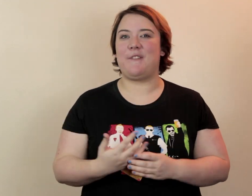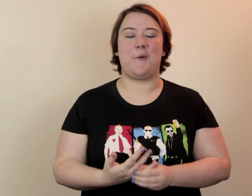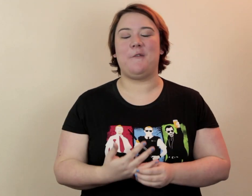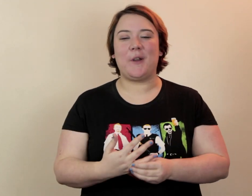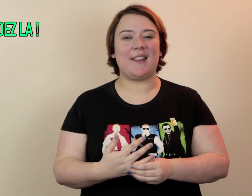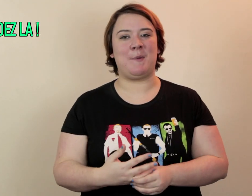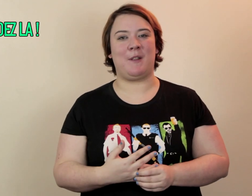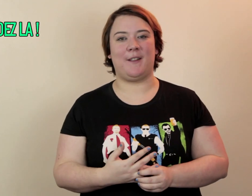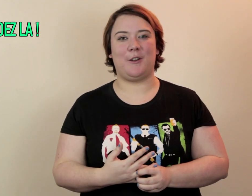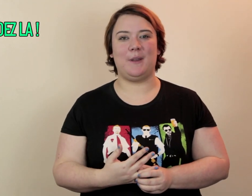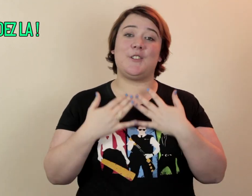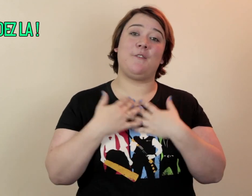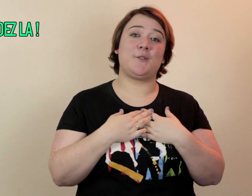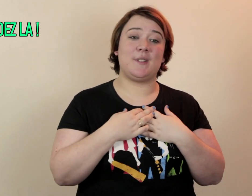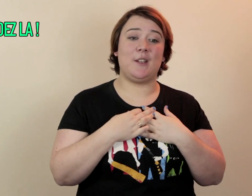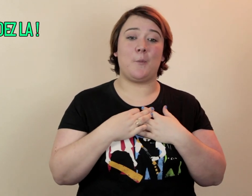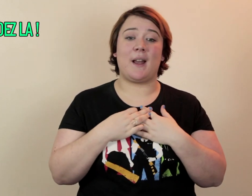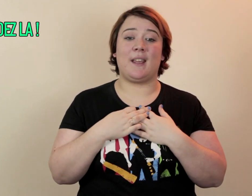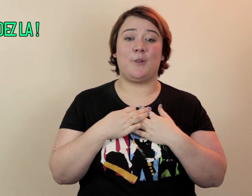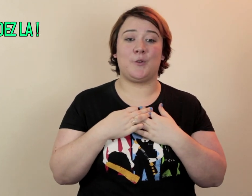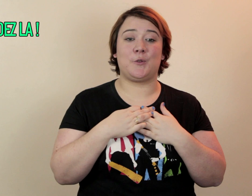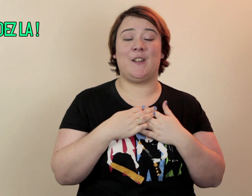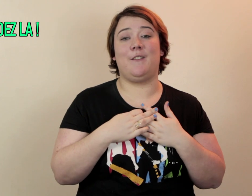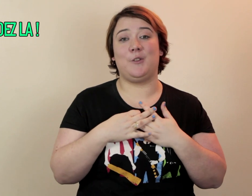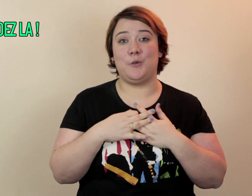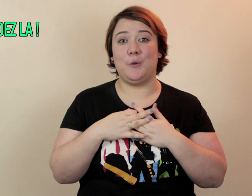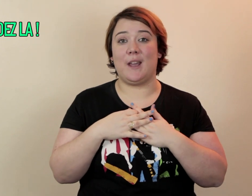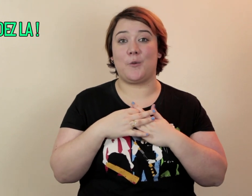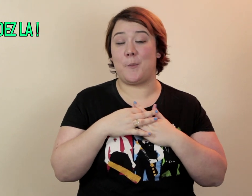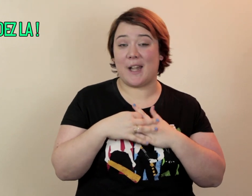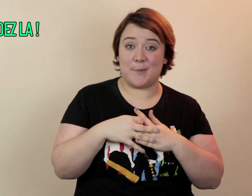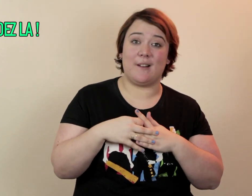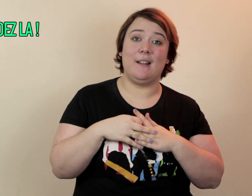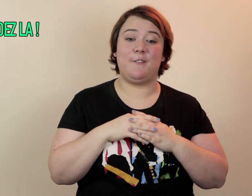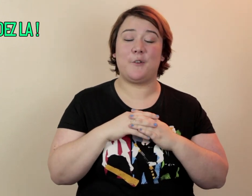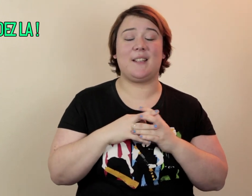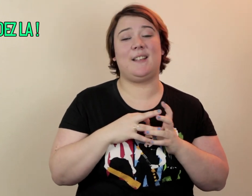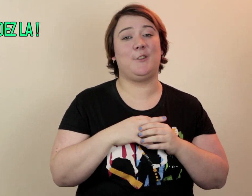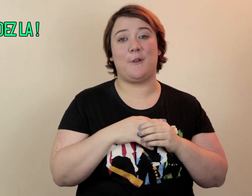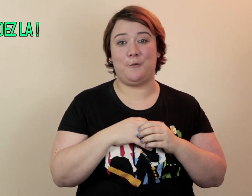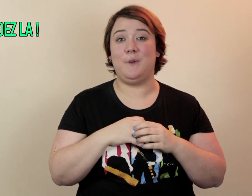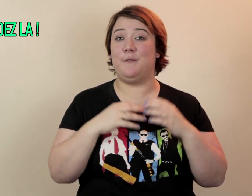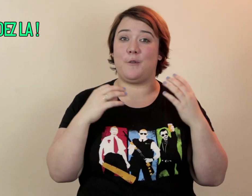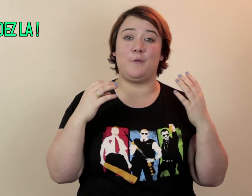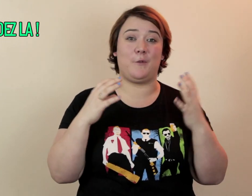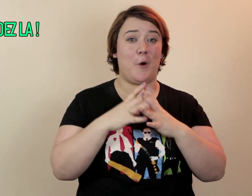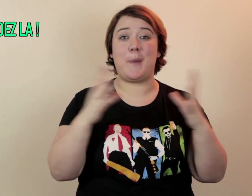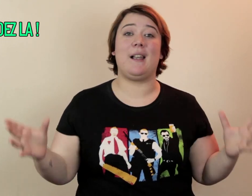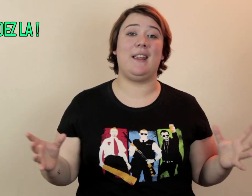Vraiment Regardez la Manfa Delui J'ai enfin senti Qu'on parlait quelque chose Que j'avais vécu Et qu'on en parlait bien Il faut que cette série soit vue Il faut en parler